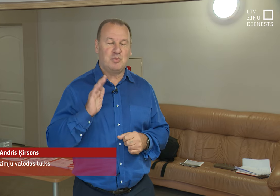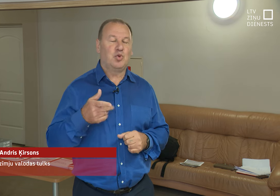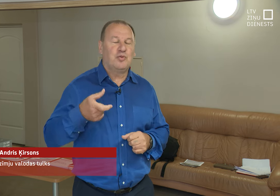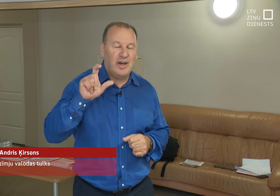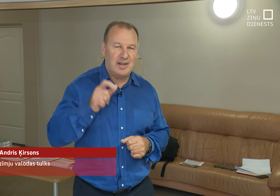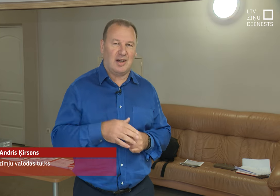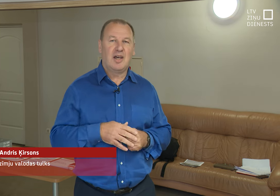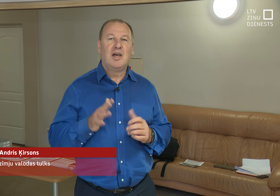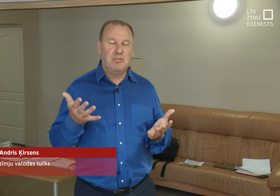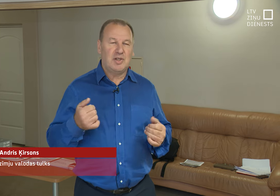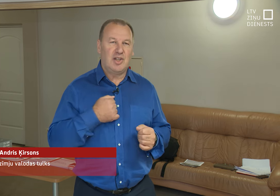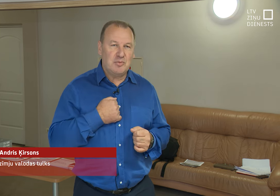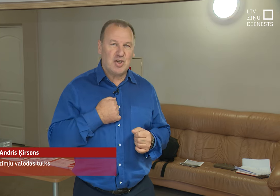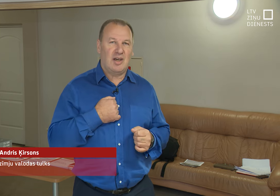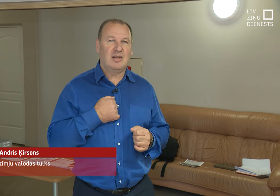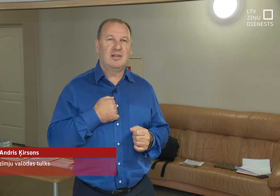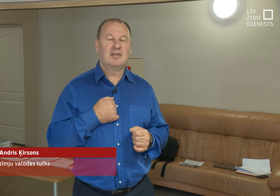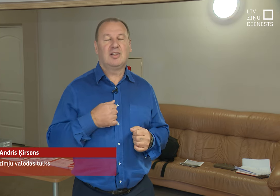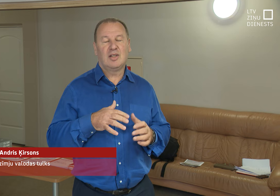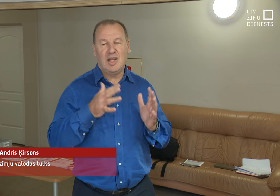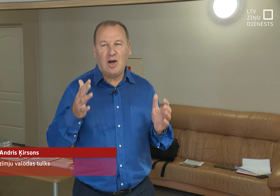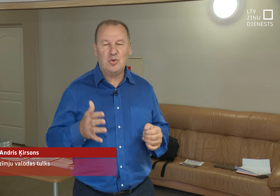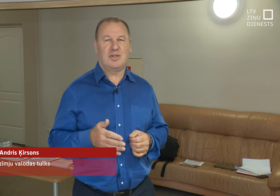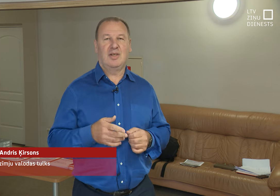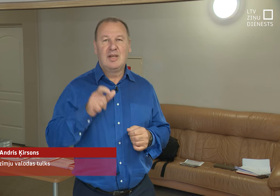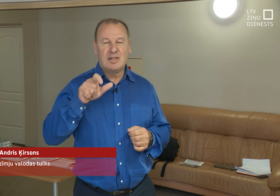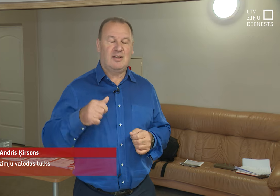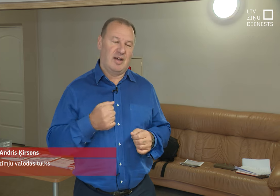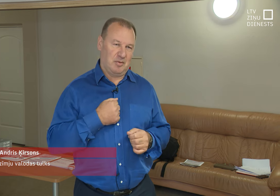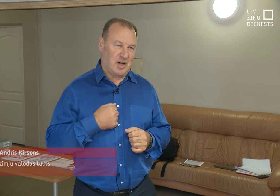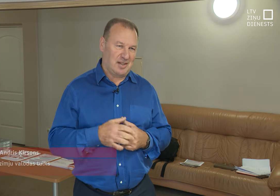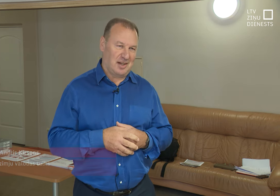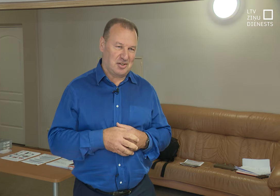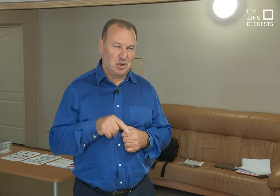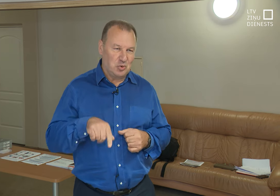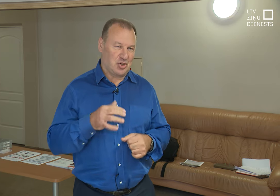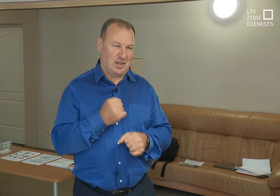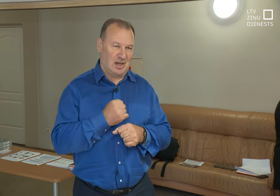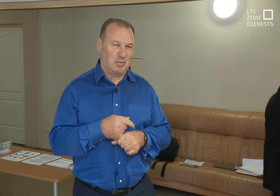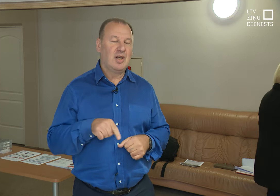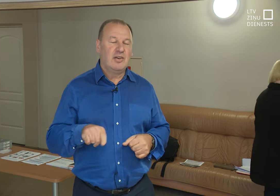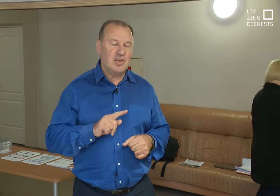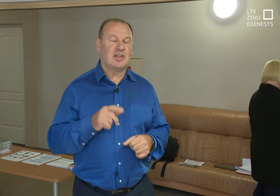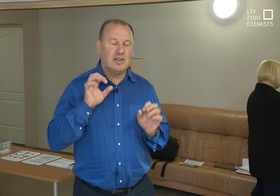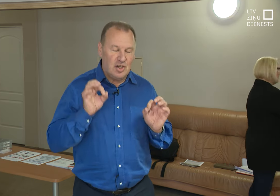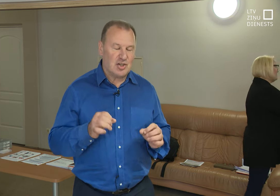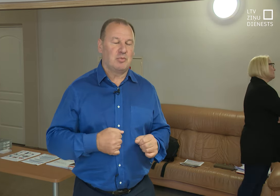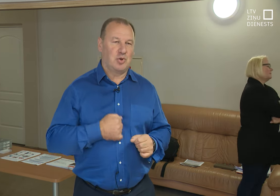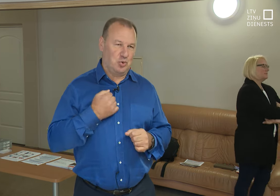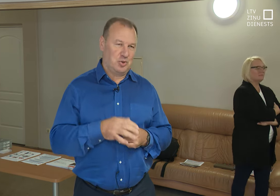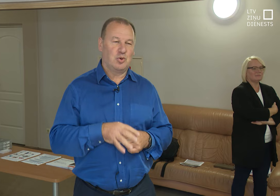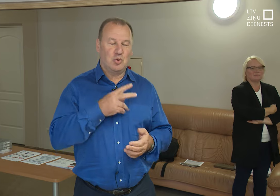lai mēs būtu vairāk, bet diemžēl daudzi cilvēki baidās no šī darba. Viņš ir